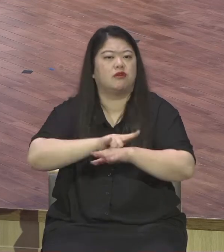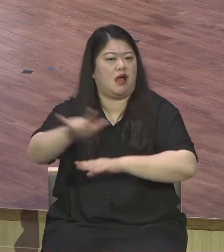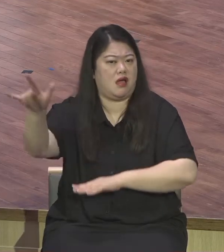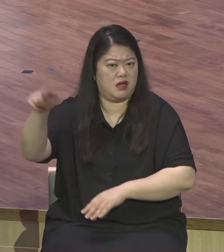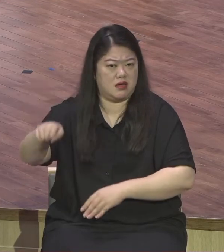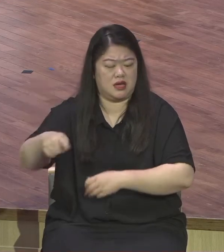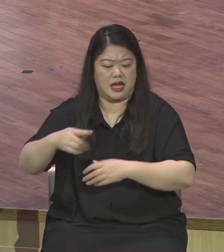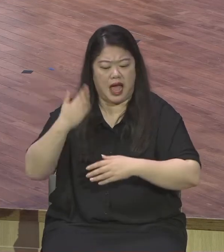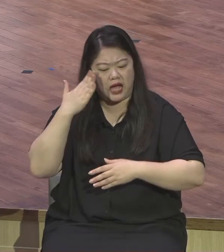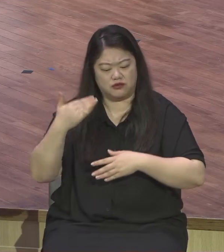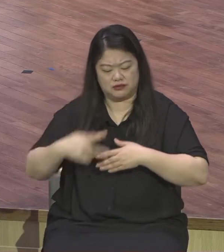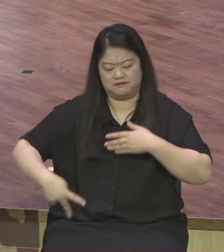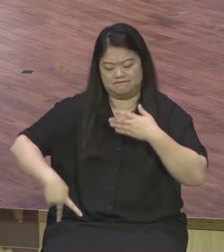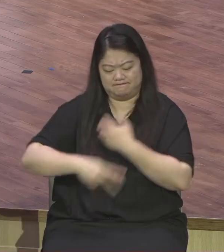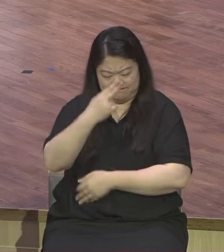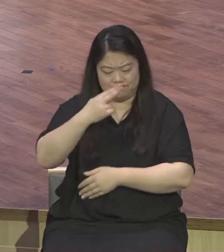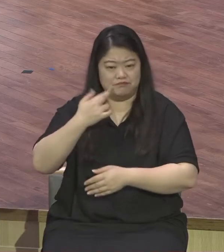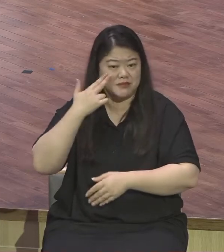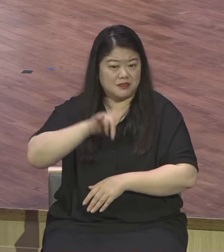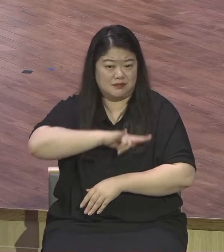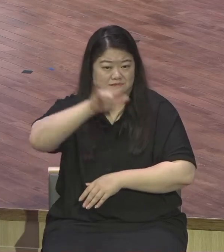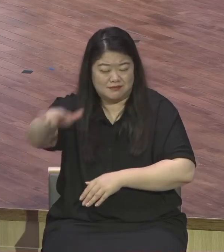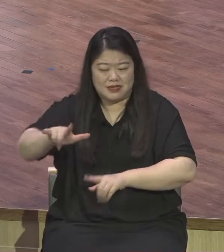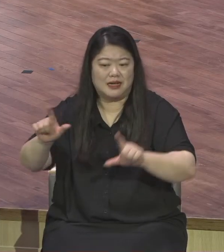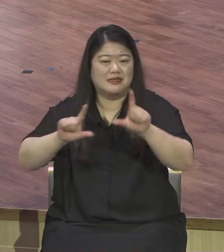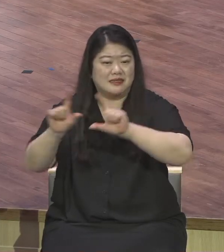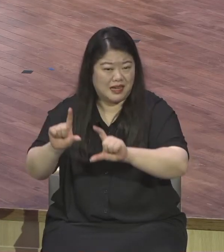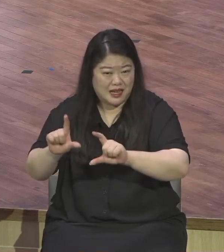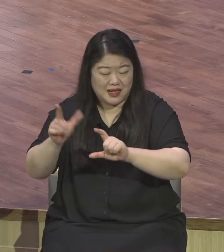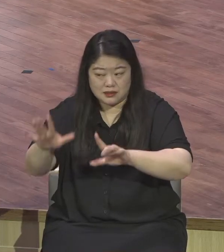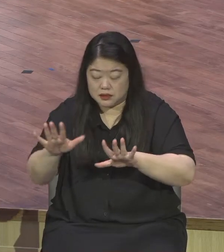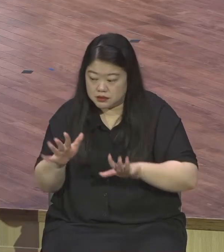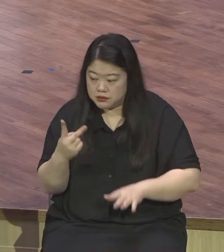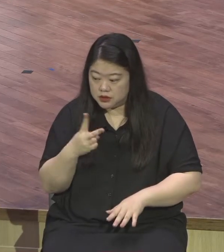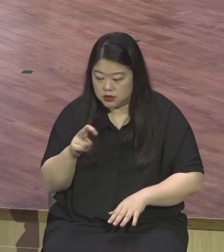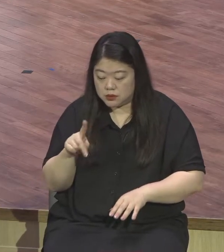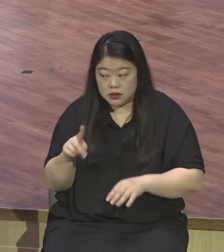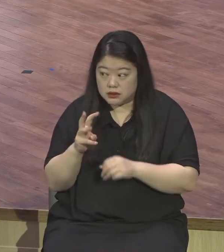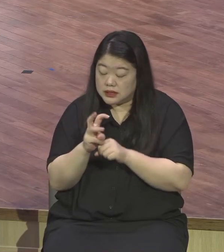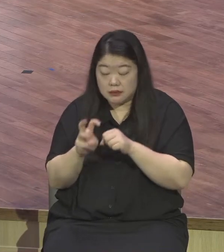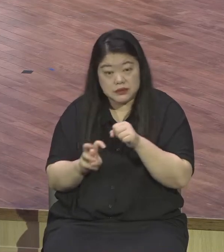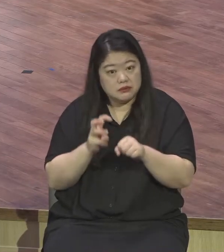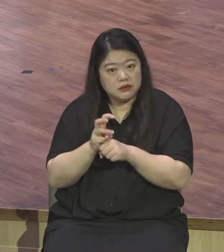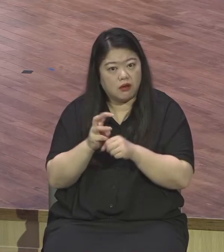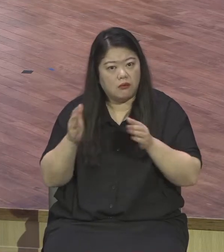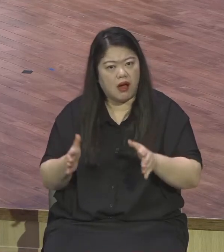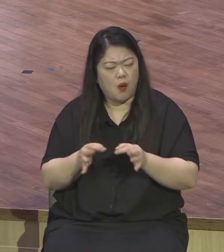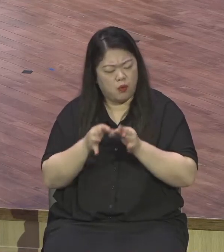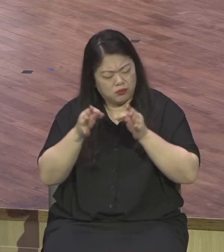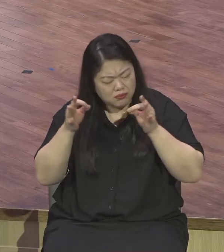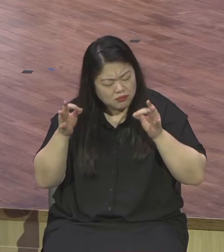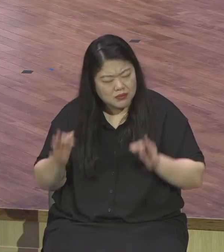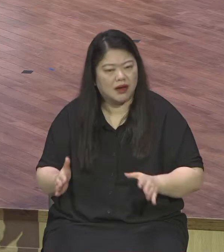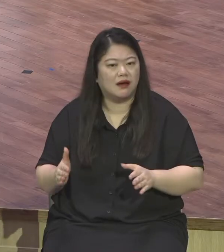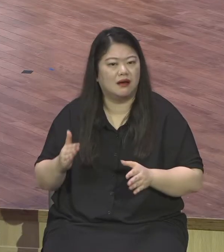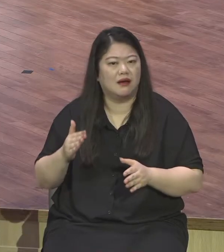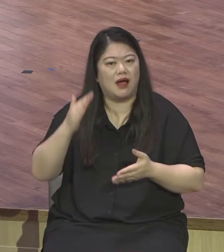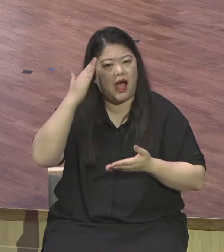엄청난 금액입니다 내는 거 싹 다 받치고 믿고 갔어요 장노님 가시면 어떻게